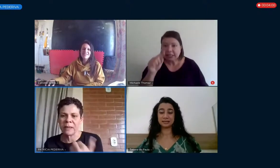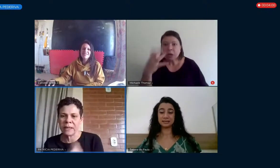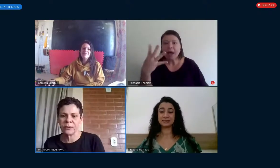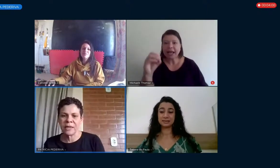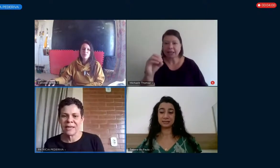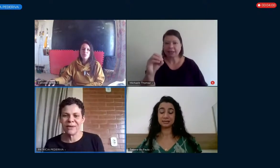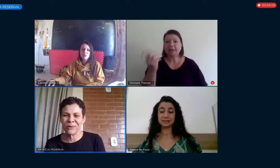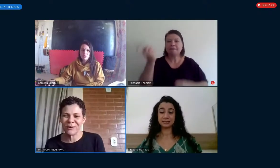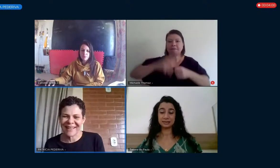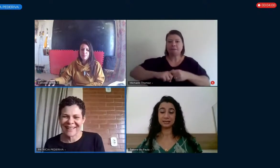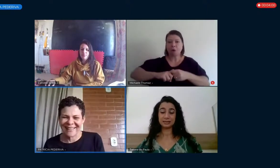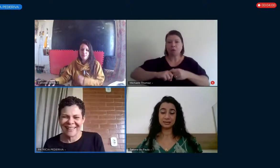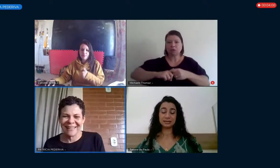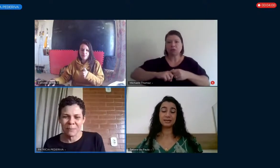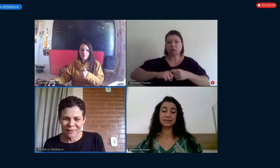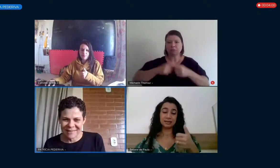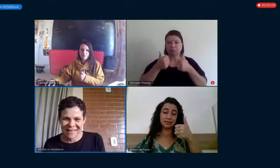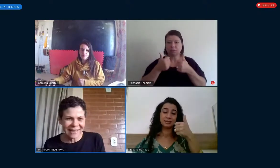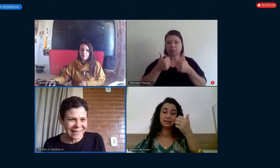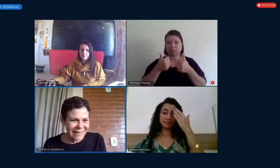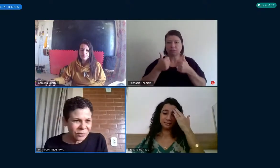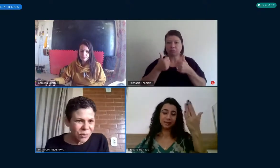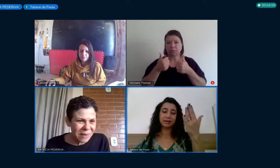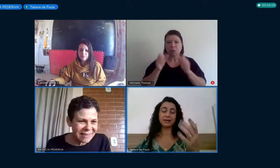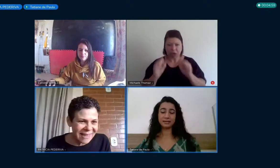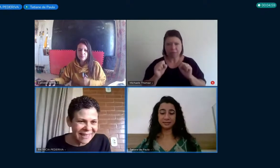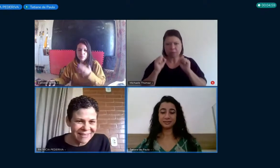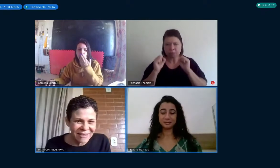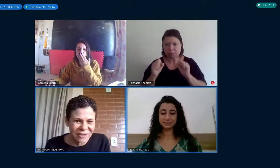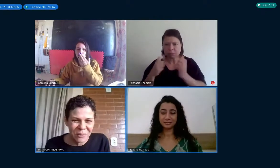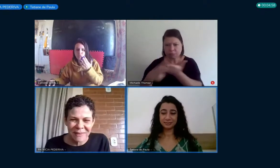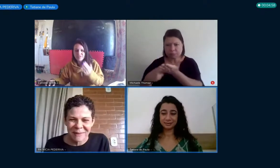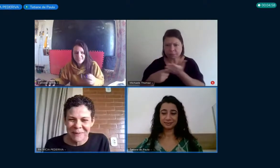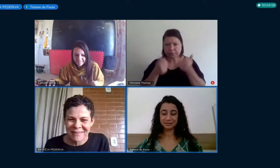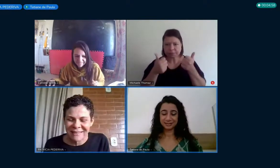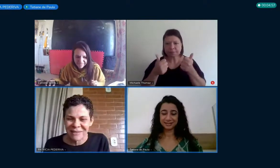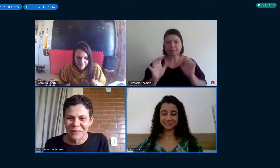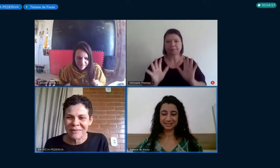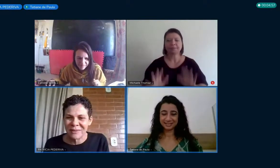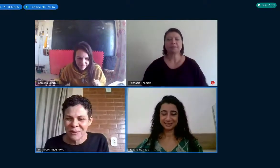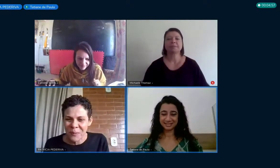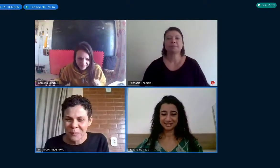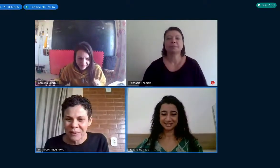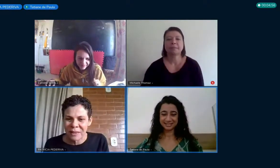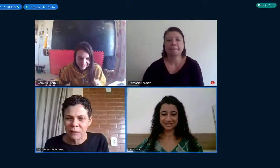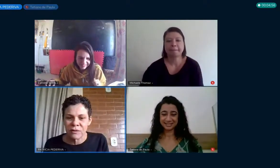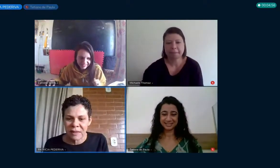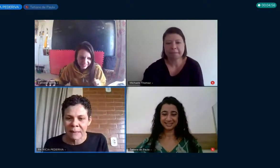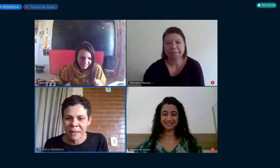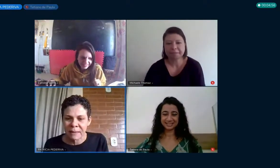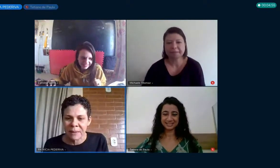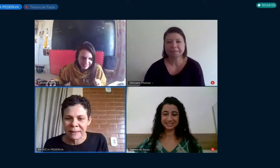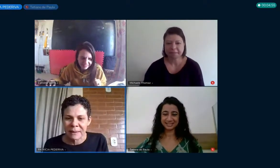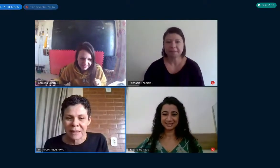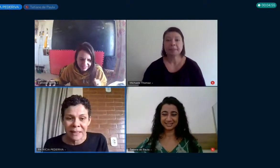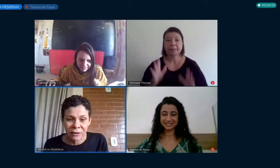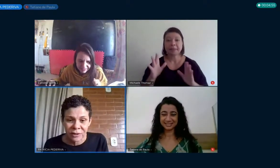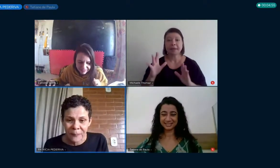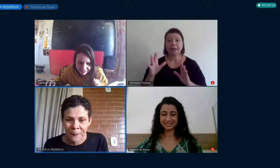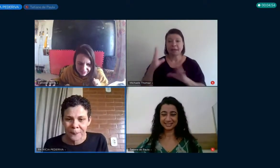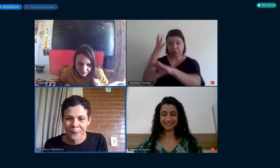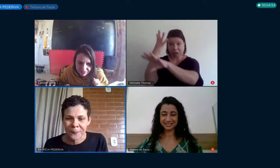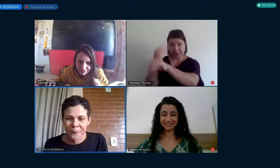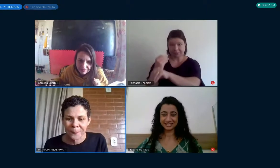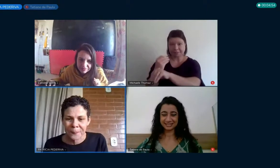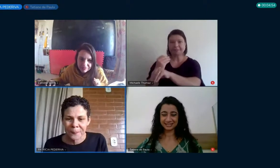possa ir ao banheiro e voltar. Pode ser? Turma que está aqui assistindo, peço a paciência de vocês só um pouquinho, vou desligar a minha câmera também,